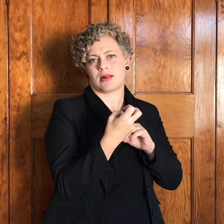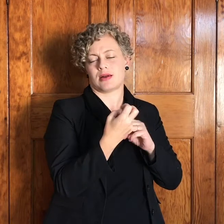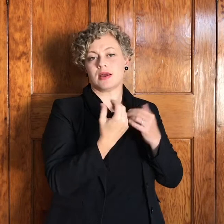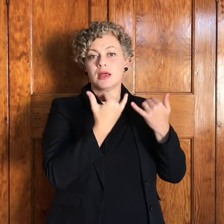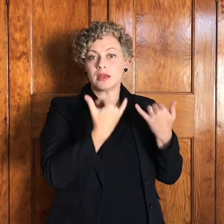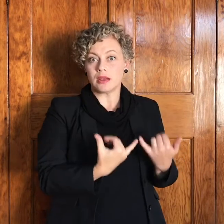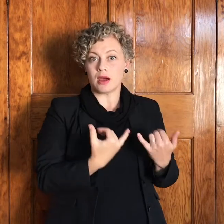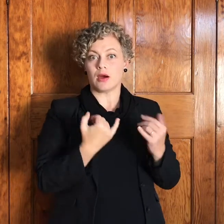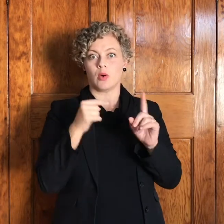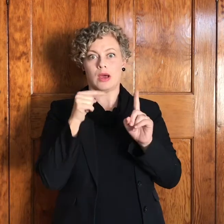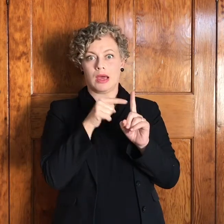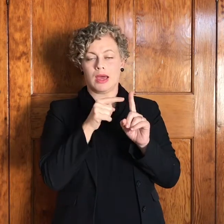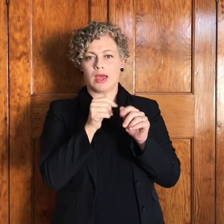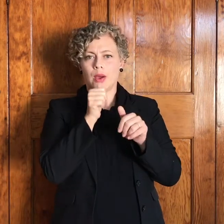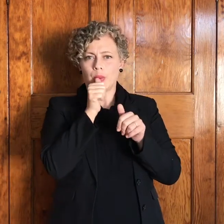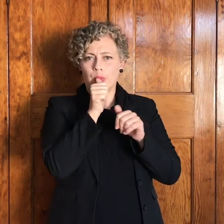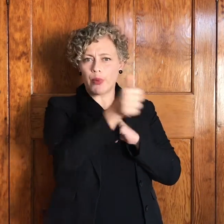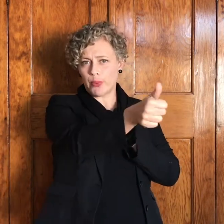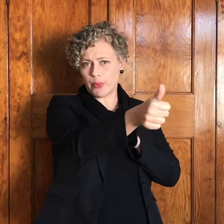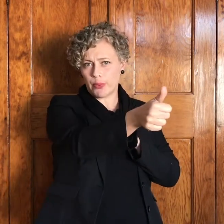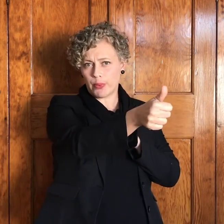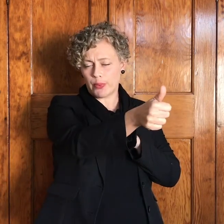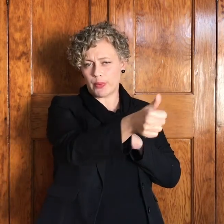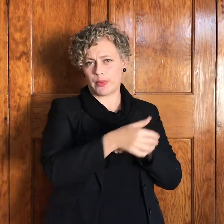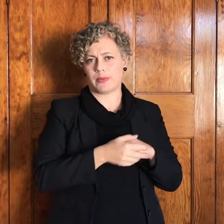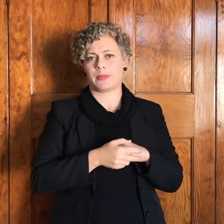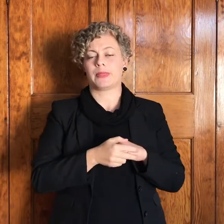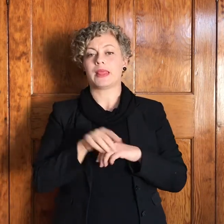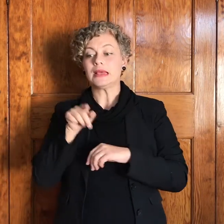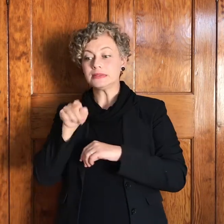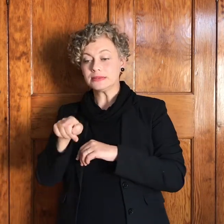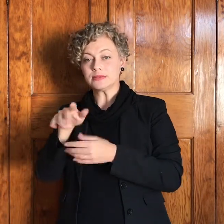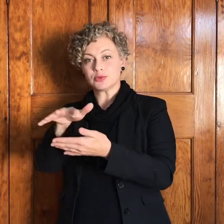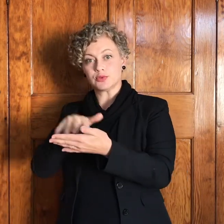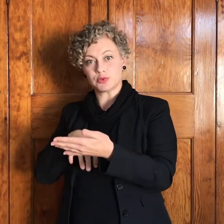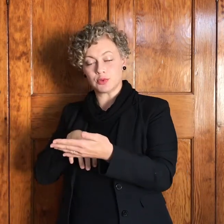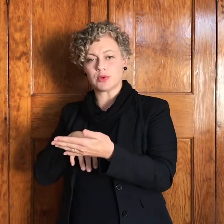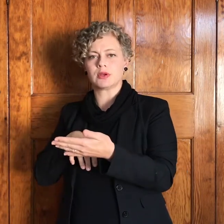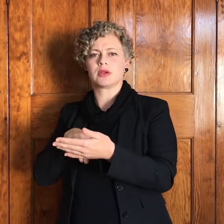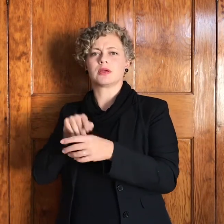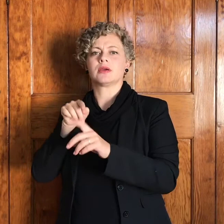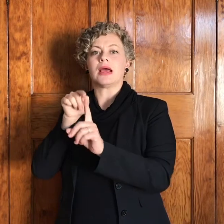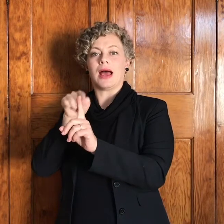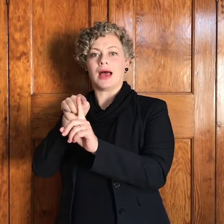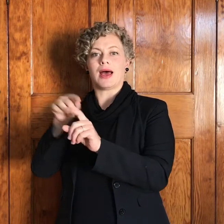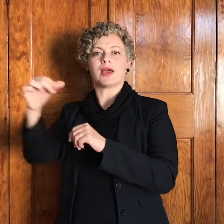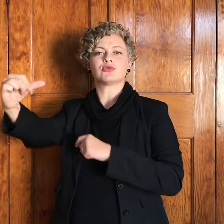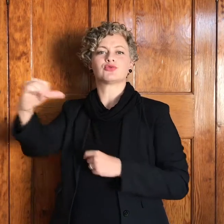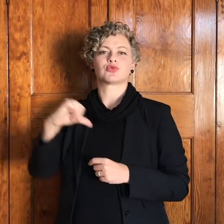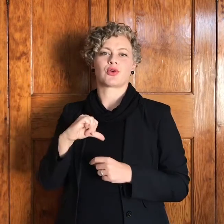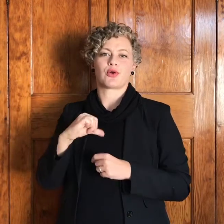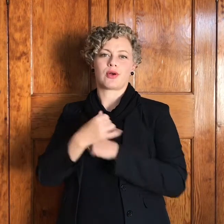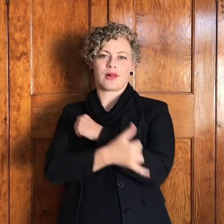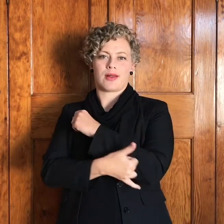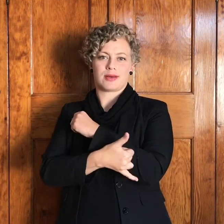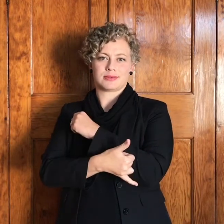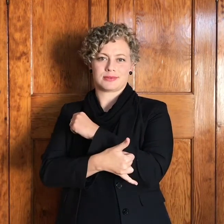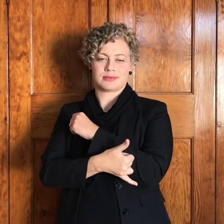ons begin lees wil ek net vir u sê hierdie twee tekste of gebeurtenisse die pad uit en die pad terug is 20